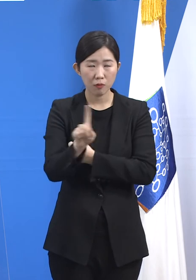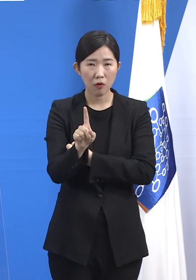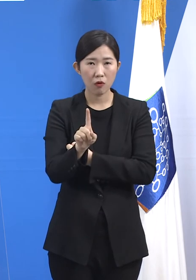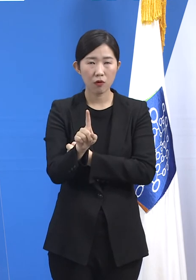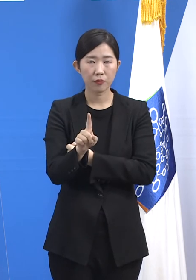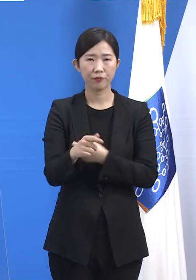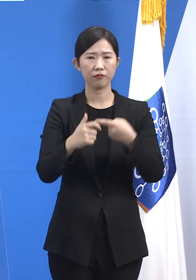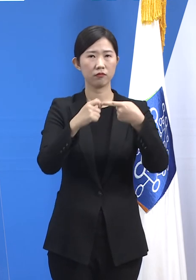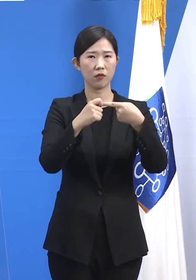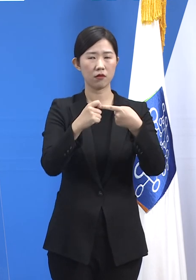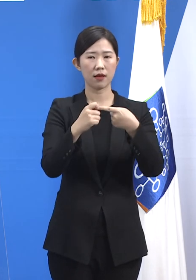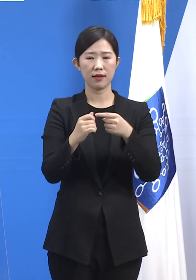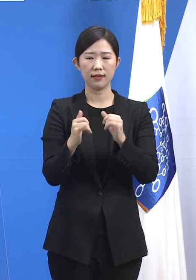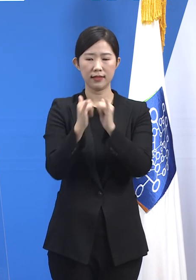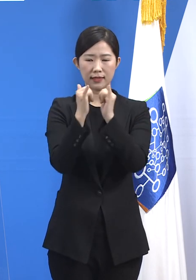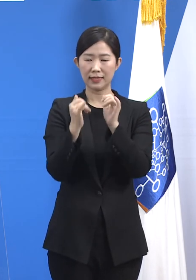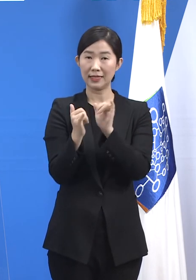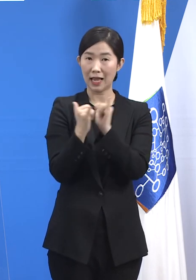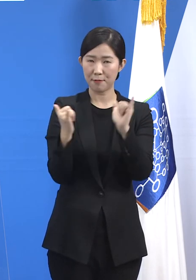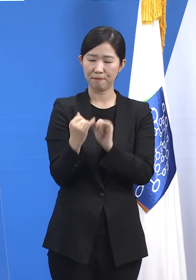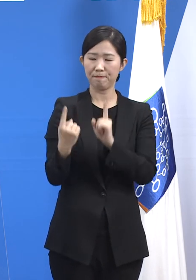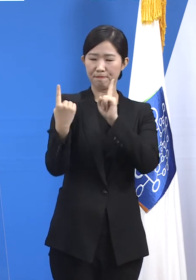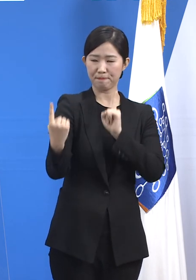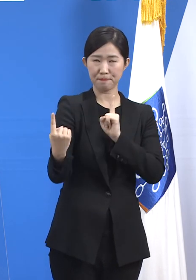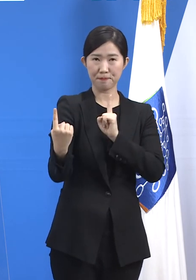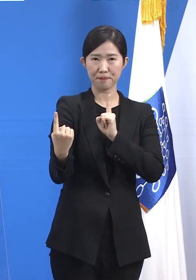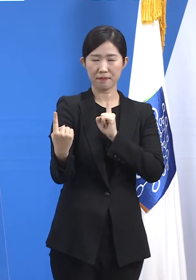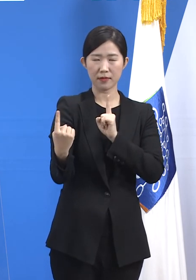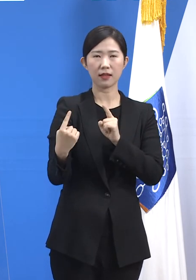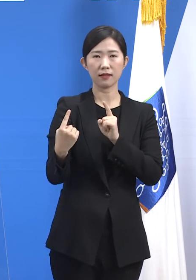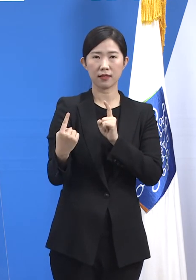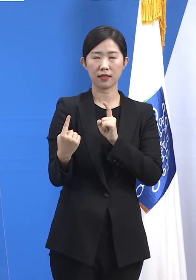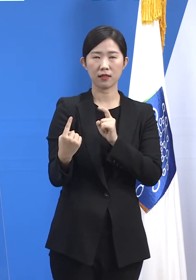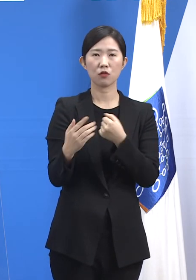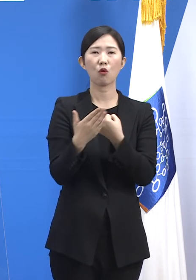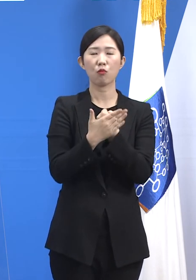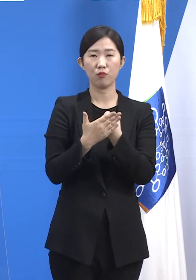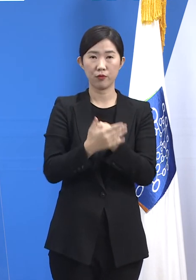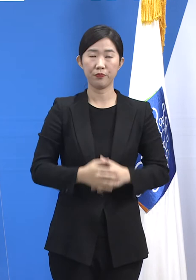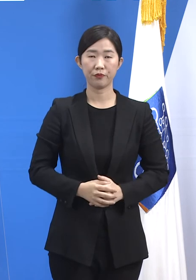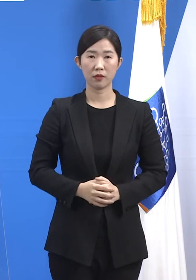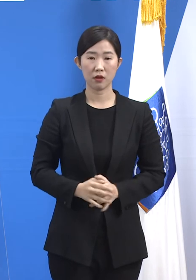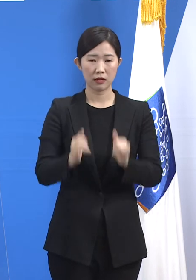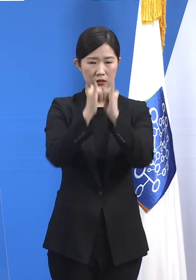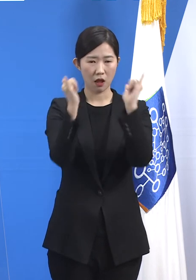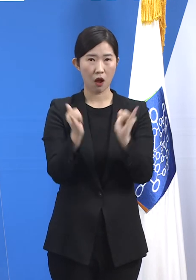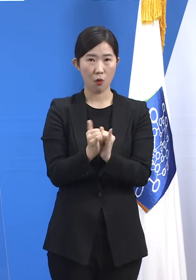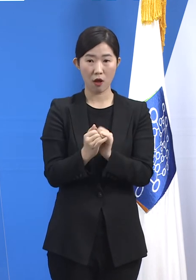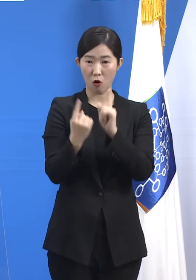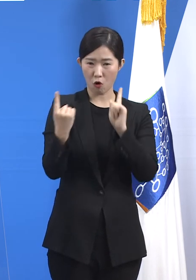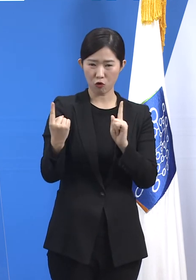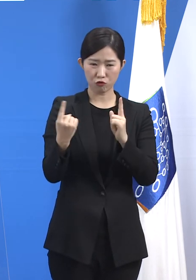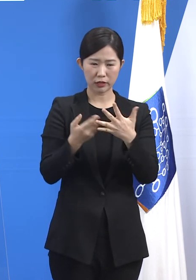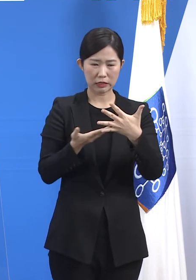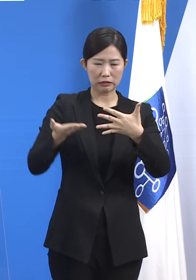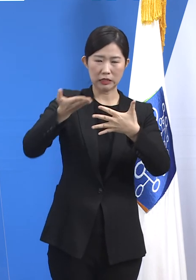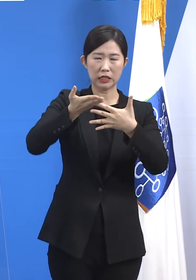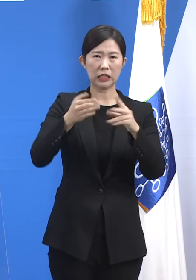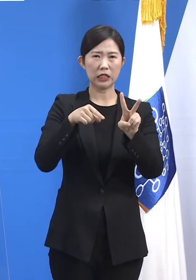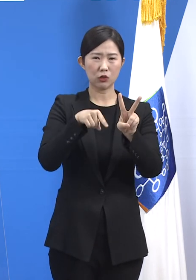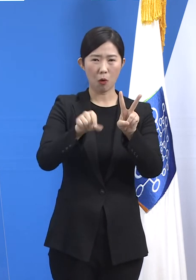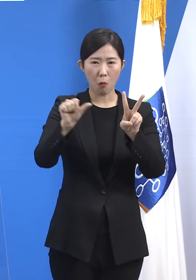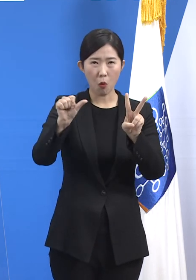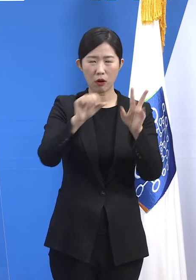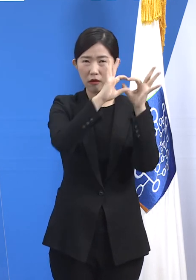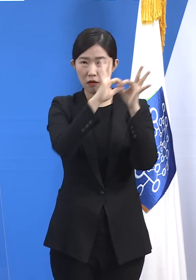빈도를 줄였기 때문입니다. 높은 단계의 사회적 거리 두기를 유지하면서 거기에 더해 5인